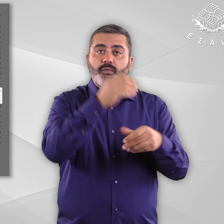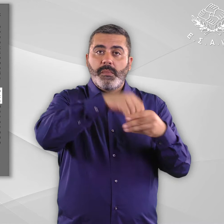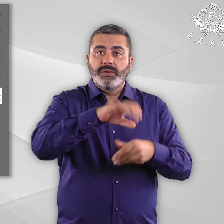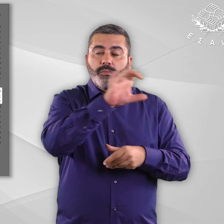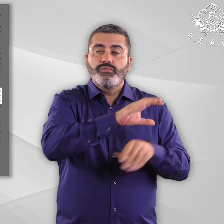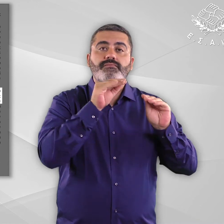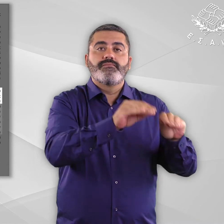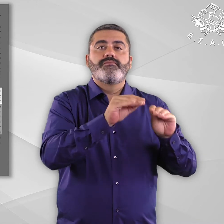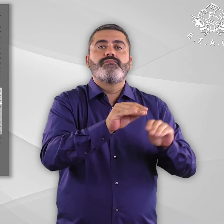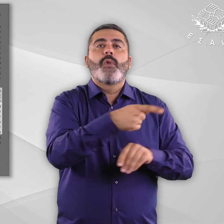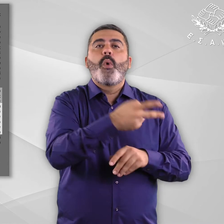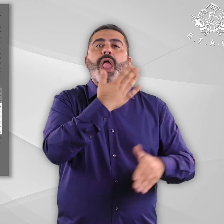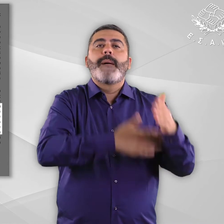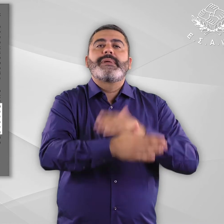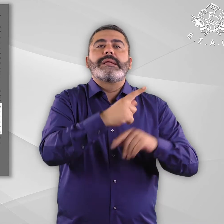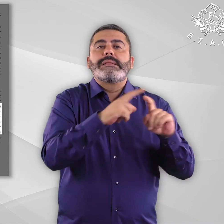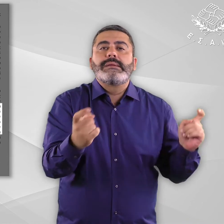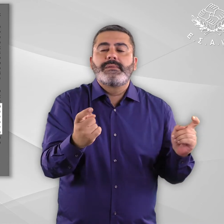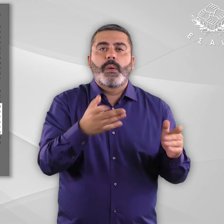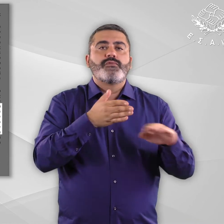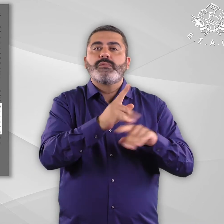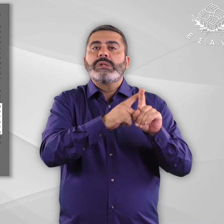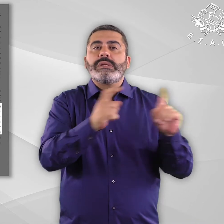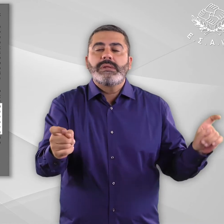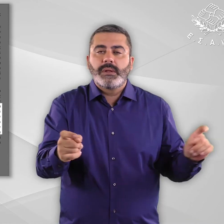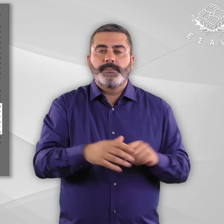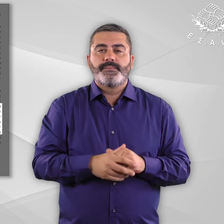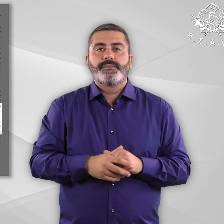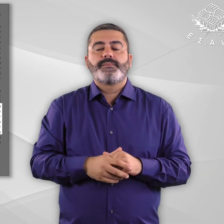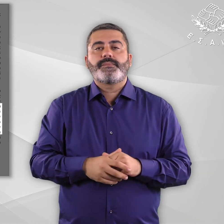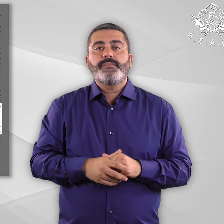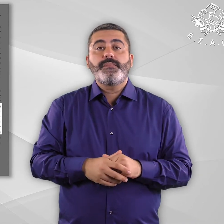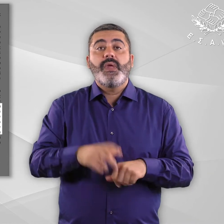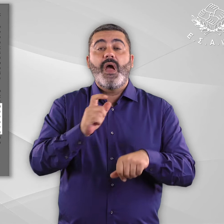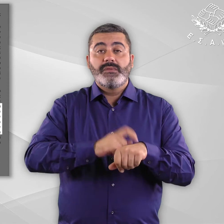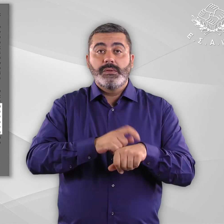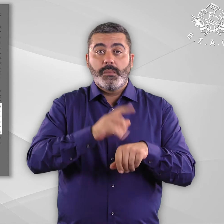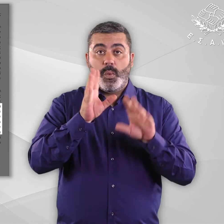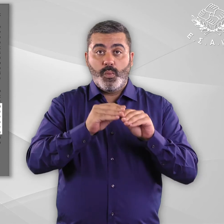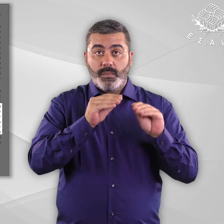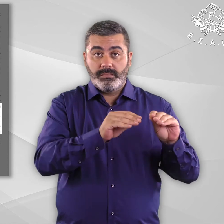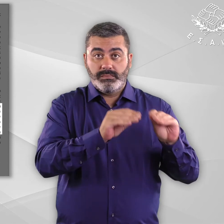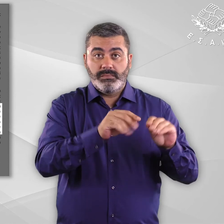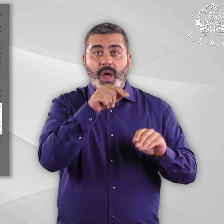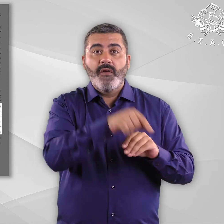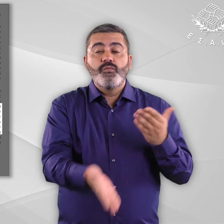προσβασιμότητας. Είναι γενικότερα αποδεκτό ότι η επιμόρφωση του προσωπικού συμβάλλει, μεταξύ άλλων, στην άρση των